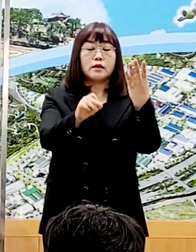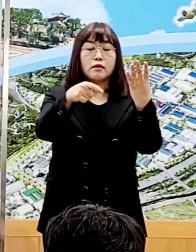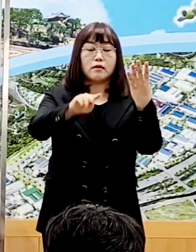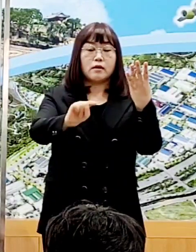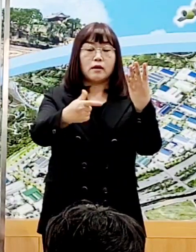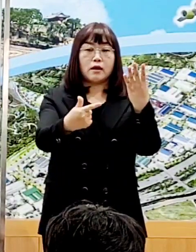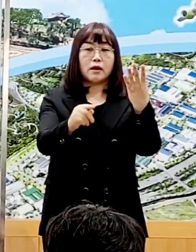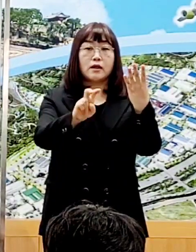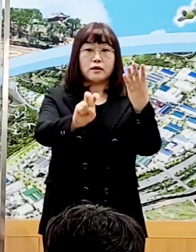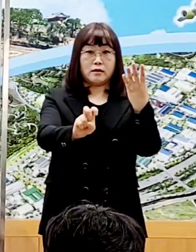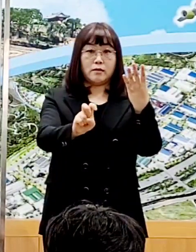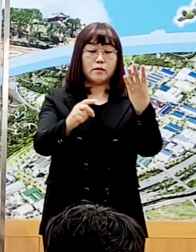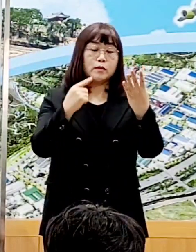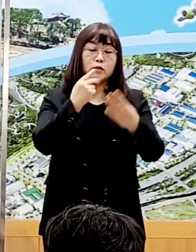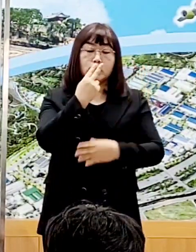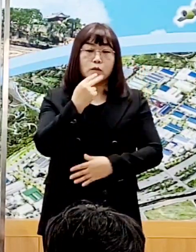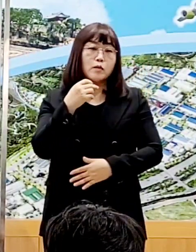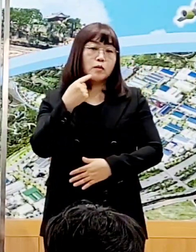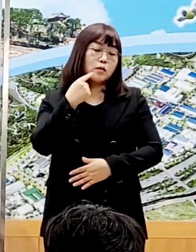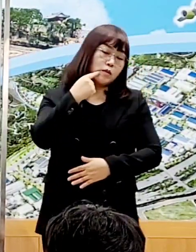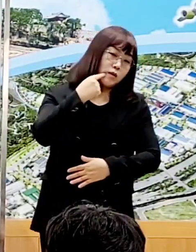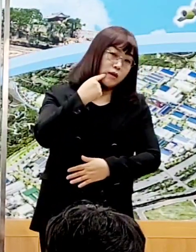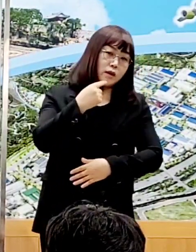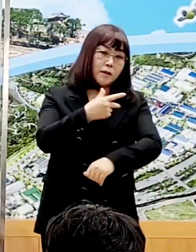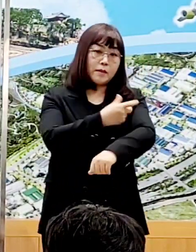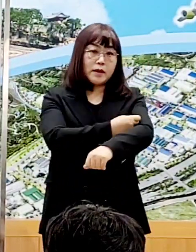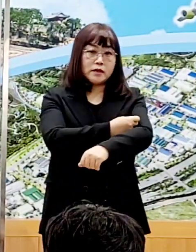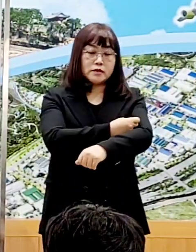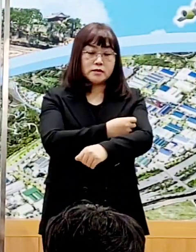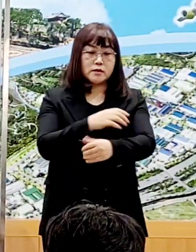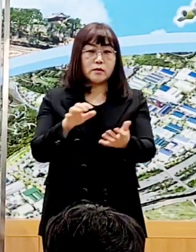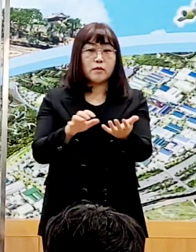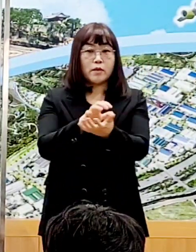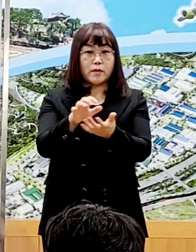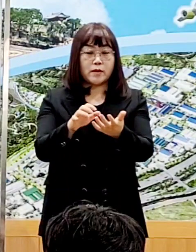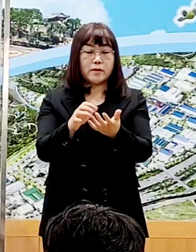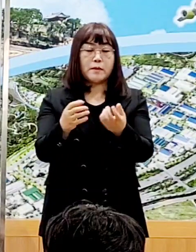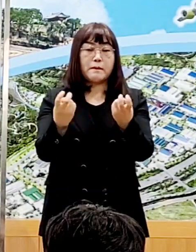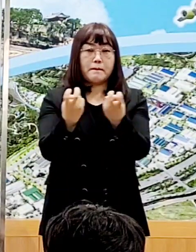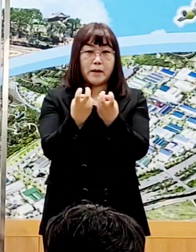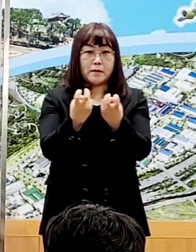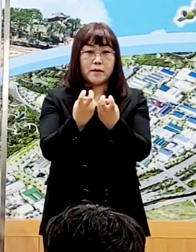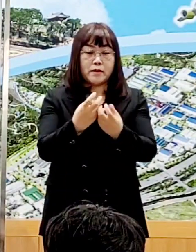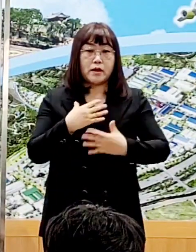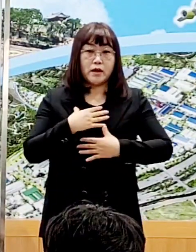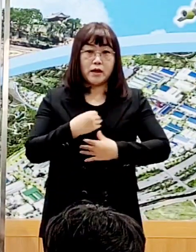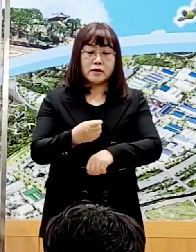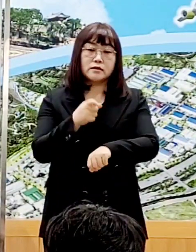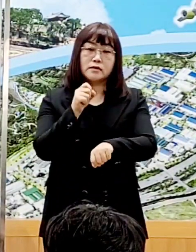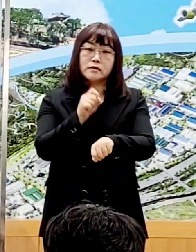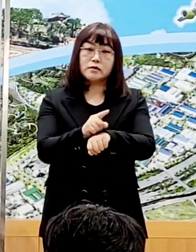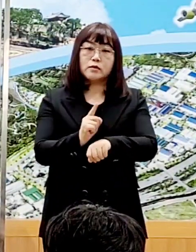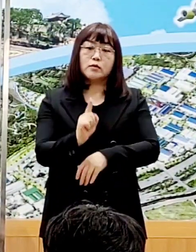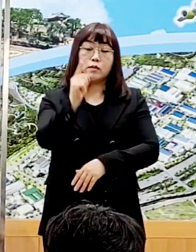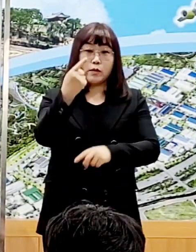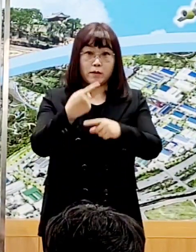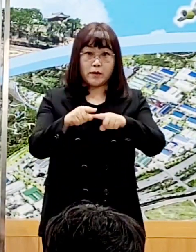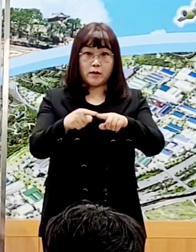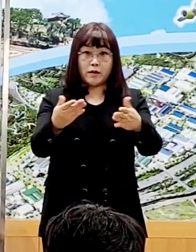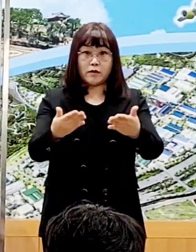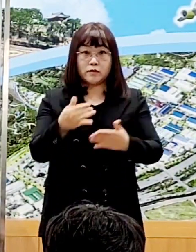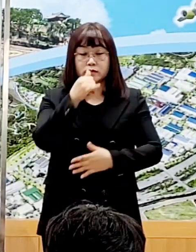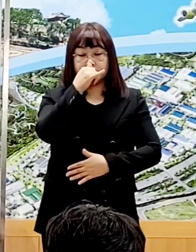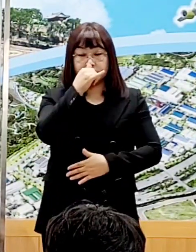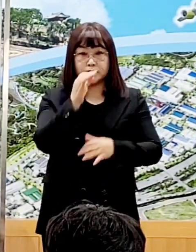독감 백신 등과 같은 유전자 재조합 방식으로 생산되어 보다 안전성이 높은 것으로 평가됩니다.